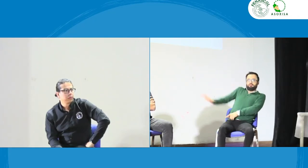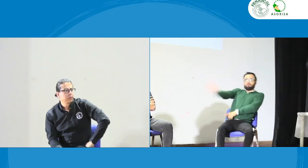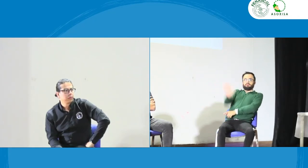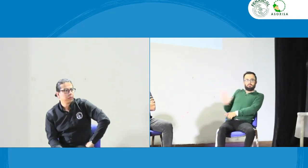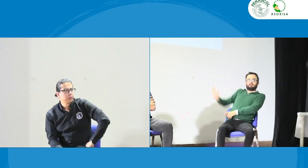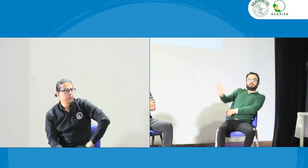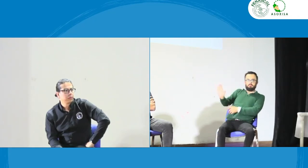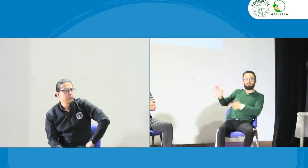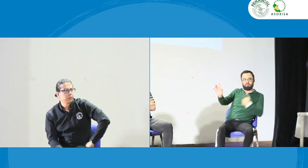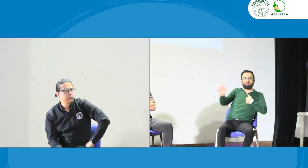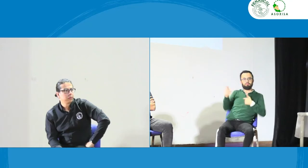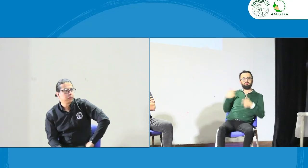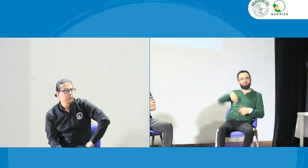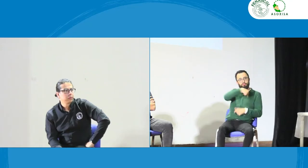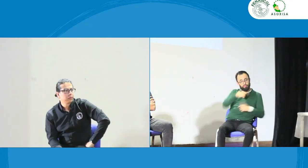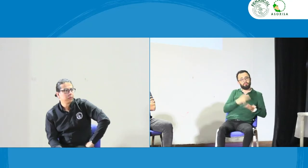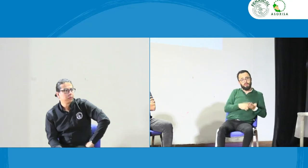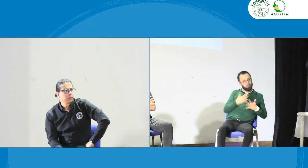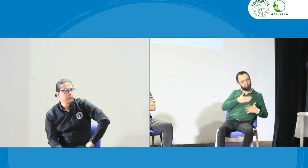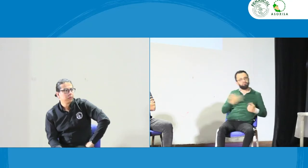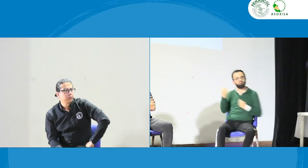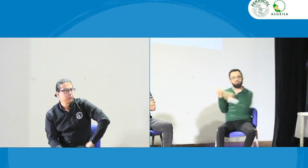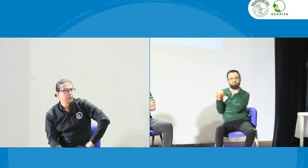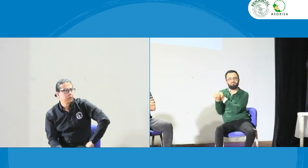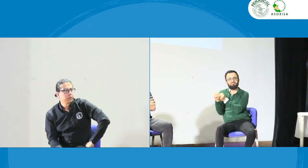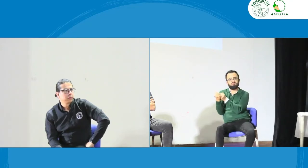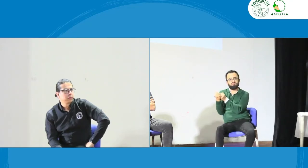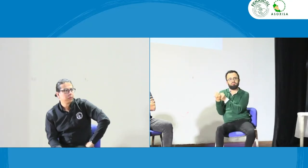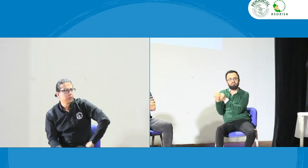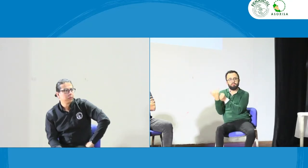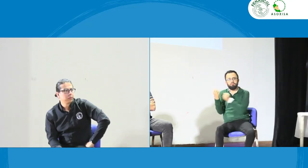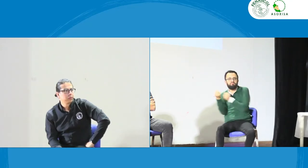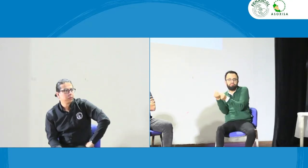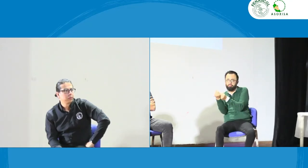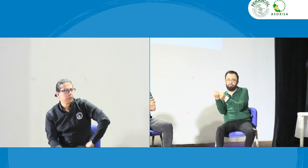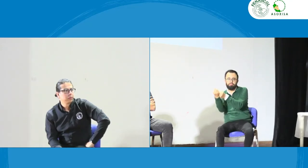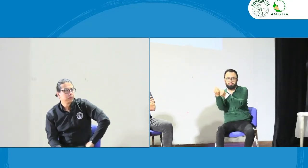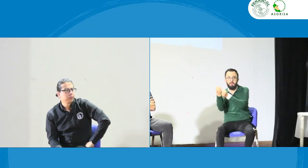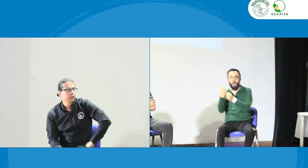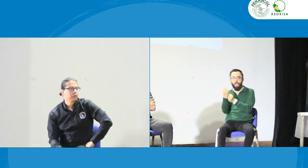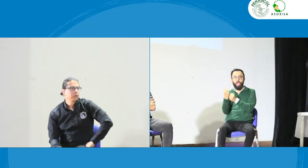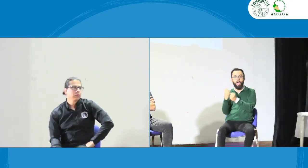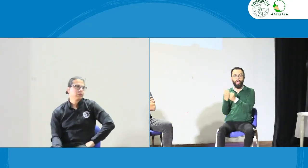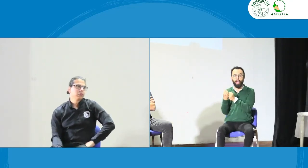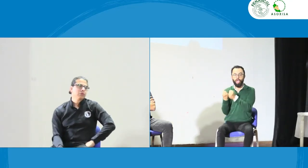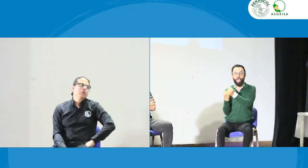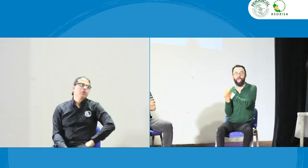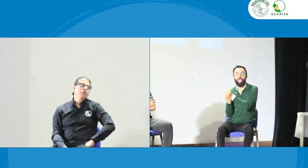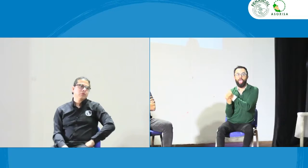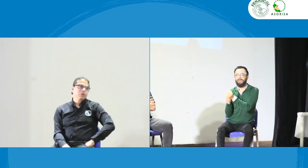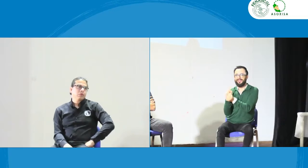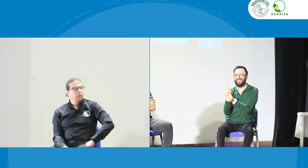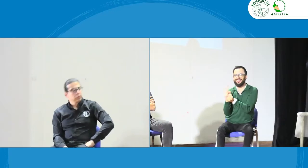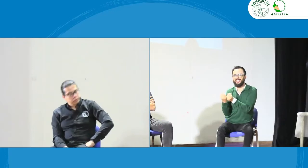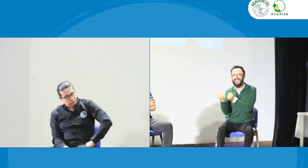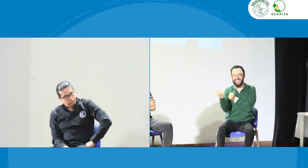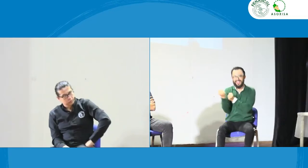por y para la persona sorda y quienes lo deben hacer son las personas sordas nosotros como intérpretes estamos allí para apoyar o para